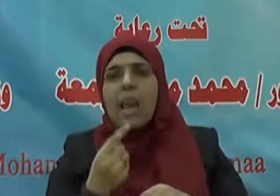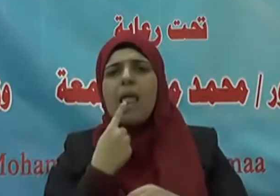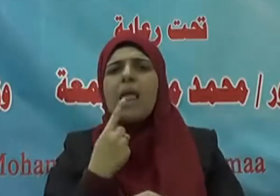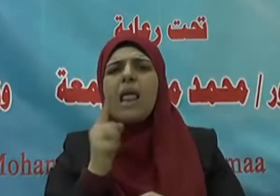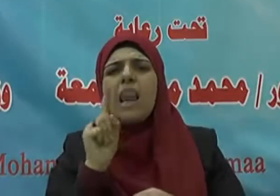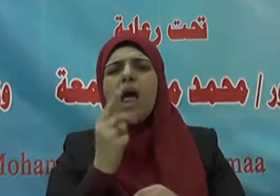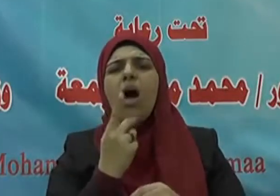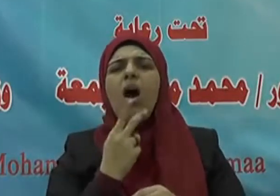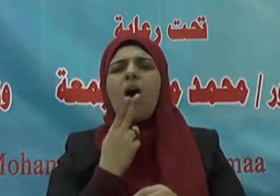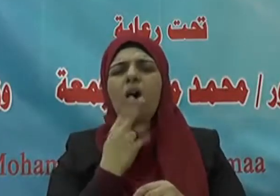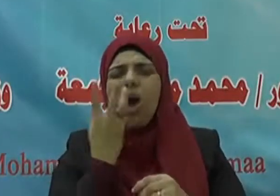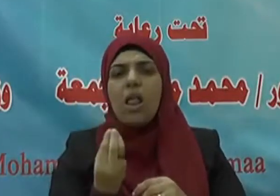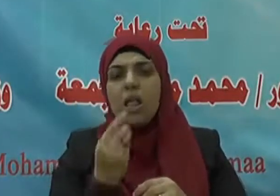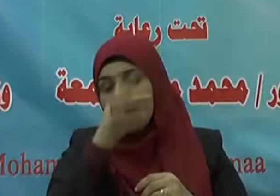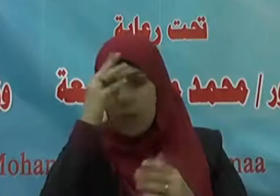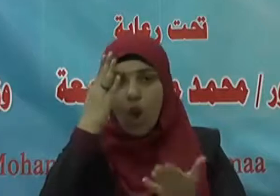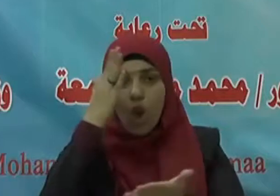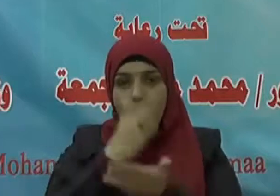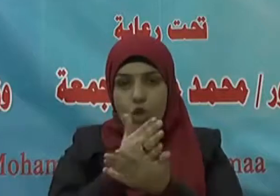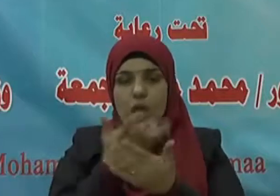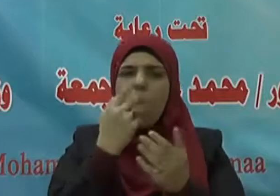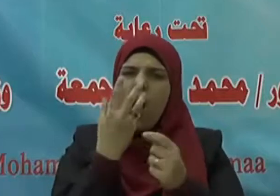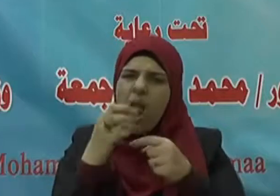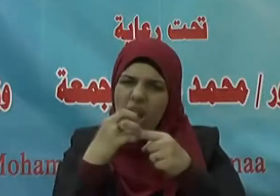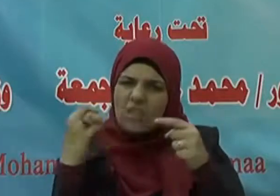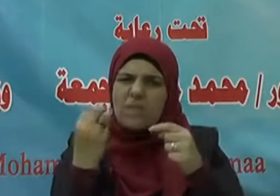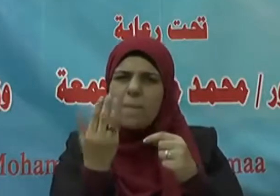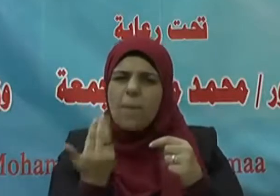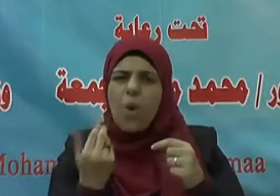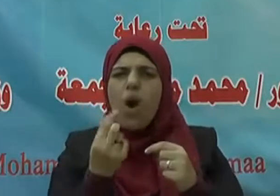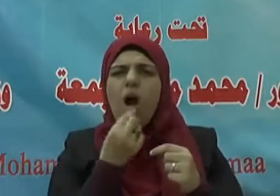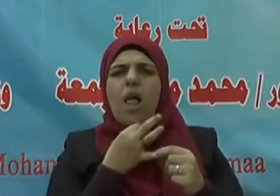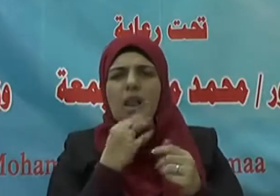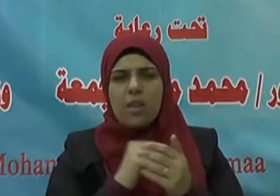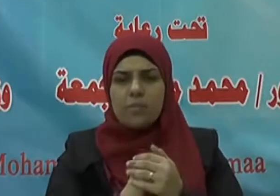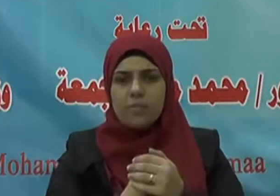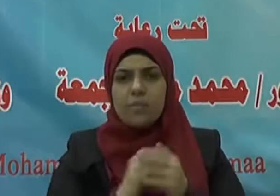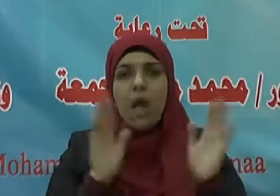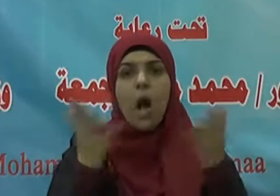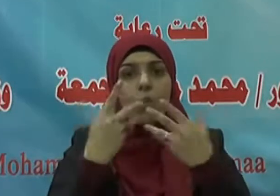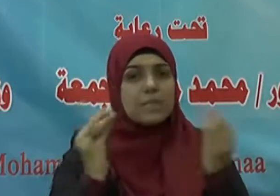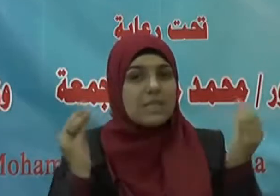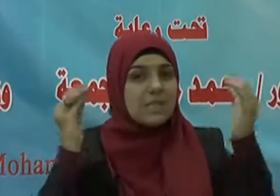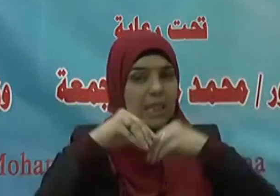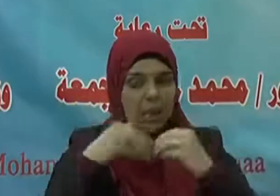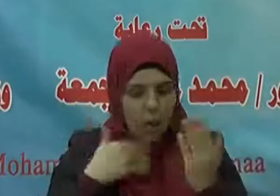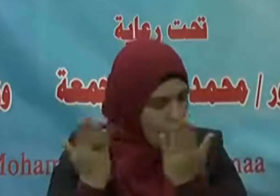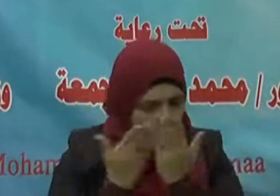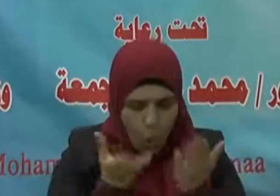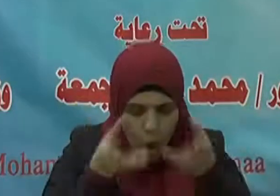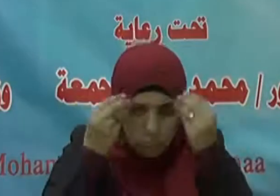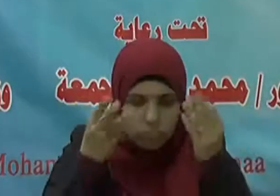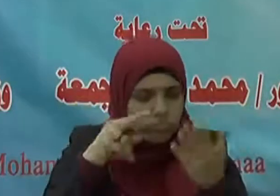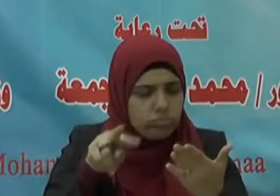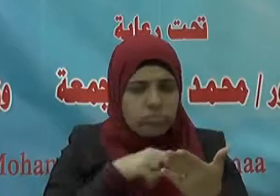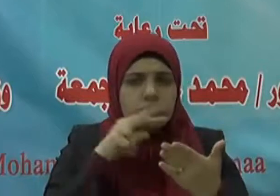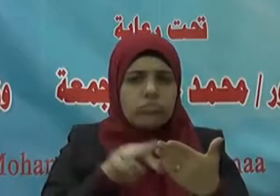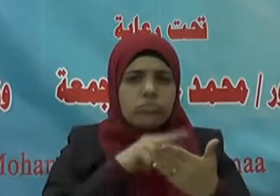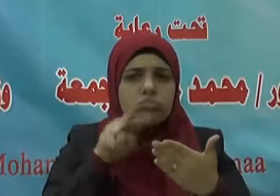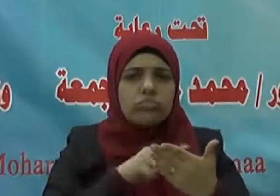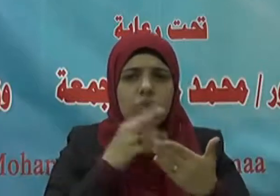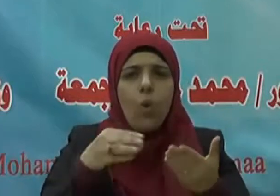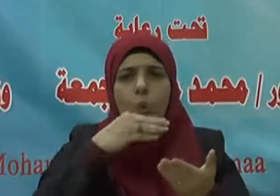قليلا نصفه أو انقص منه قليلا أوزد عليه ورتل